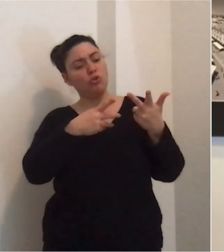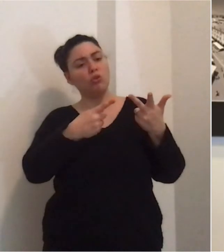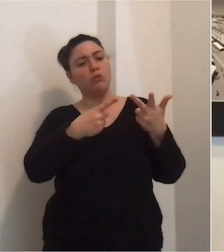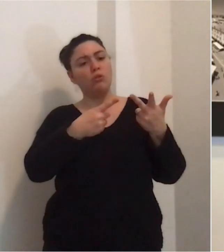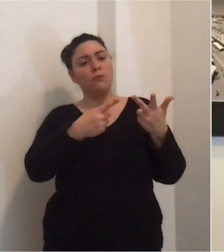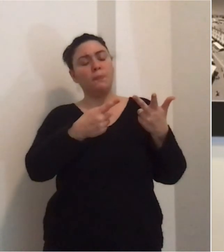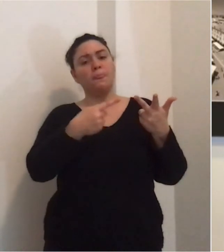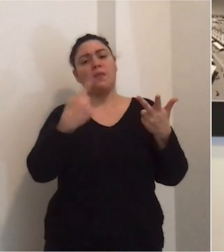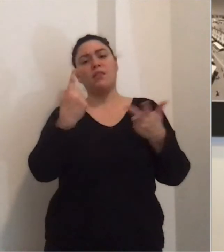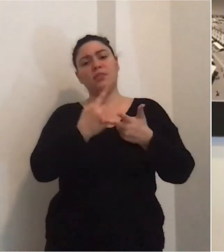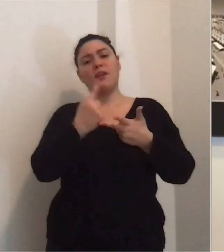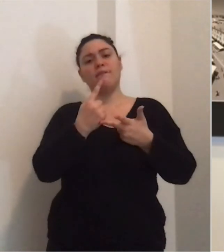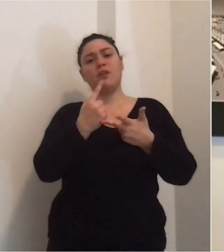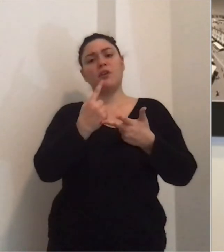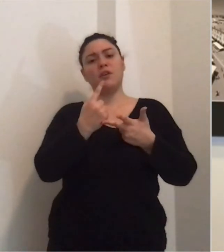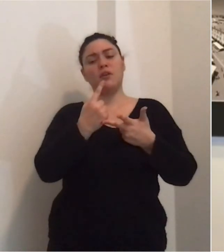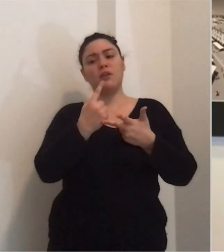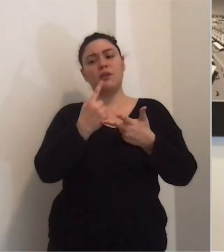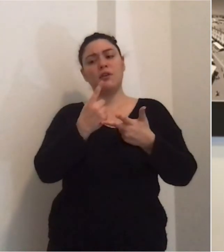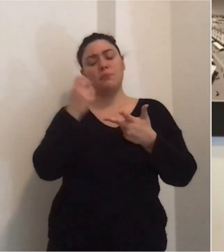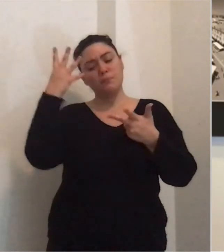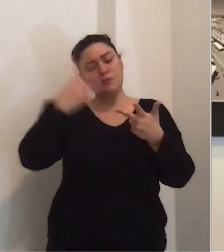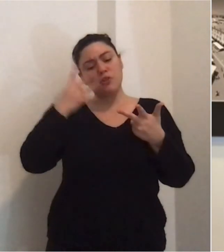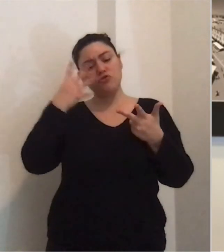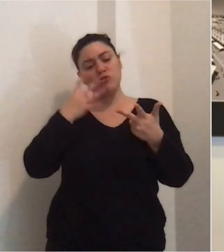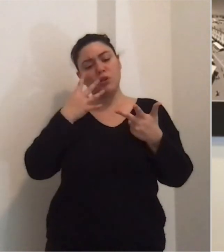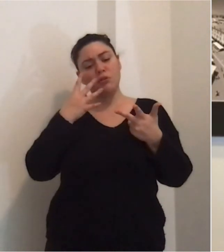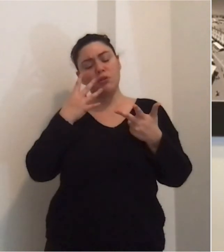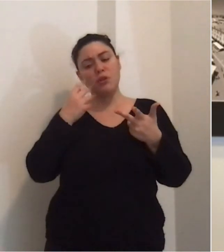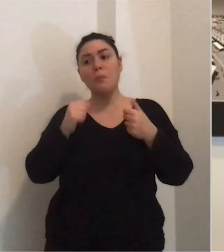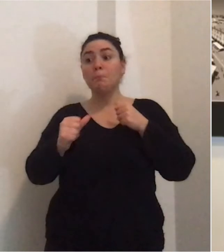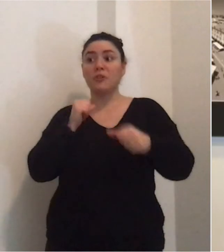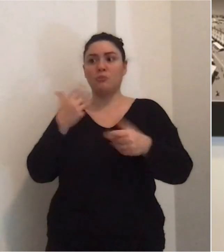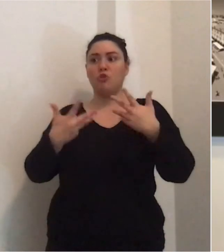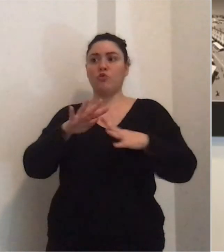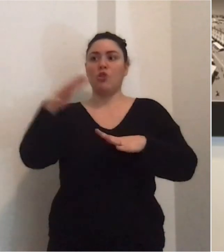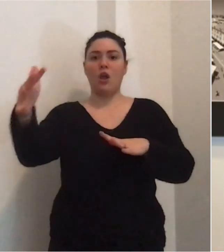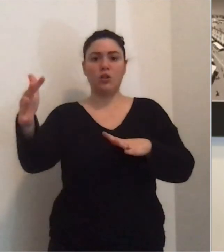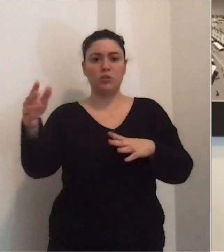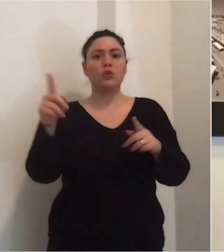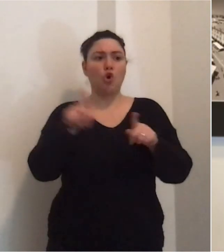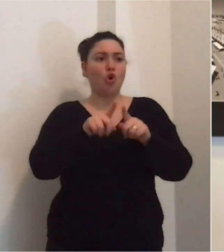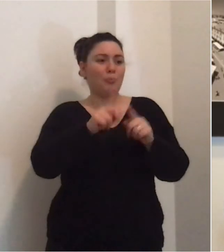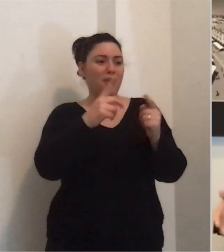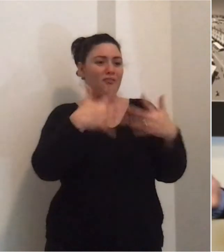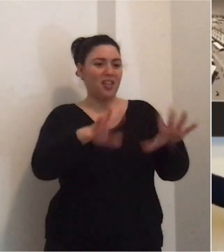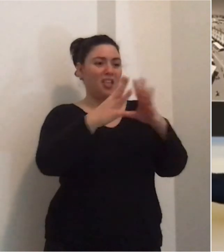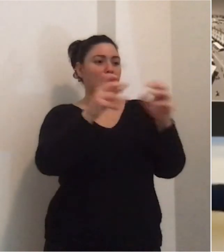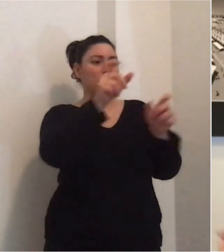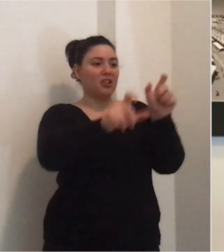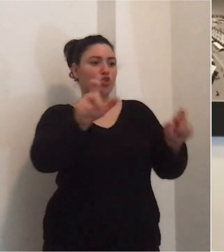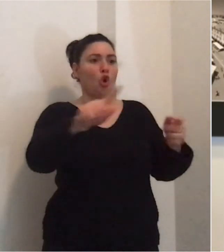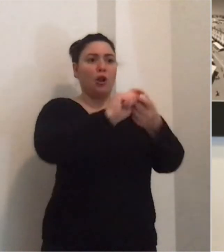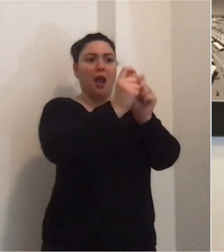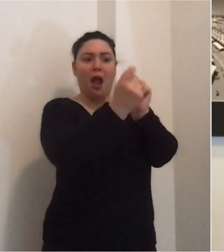dovremo cominciare e penso che questa terra deve fare in un particolar modo a ragionare prima degli altri così come hanno fatto gli